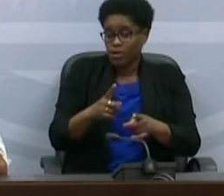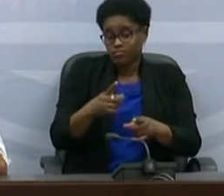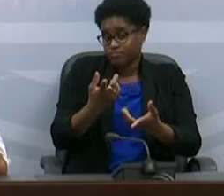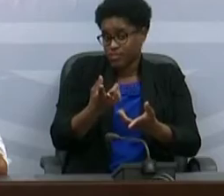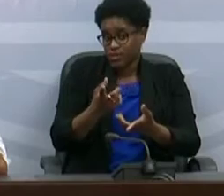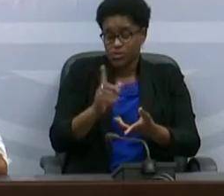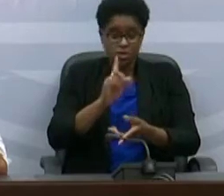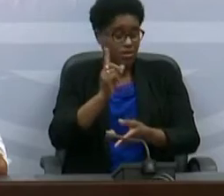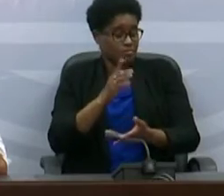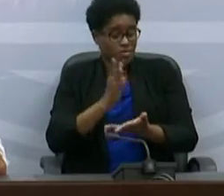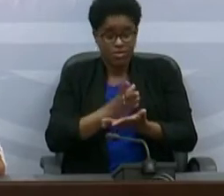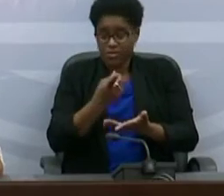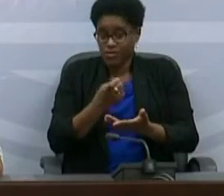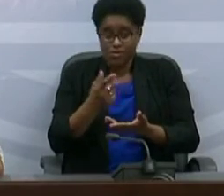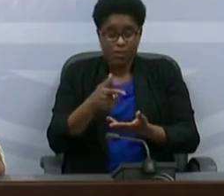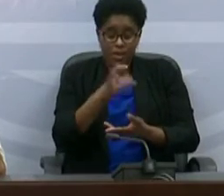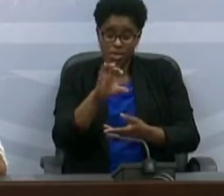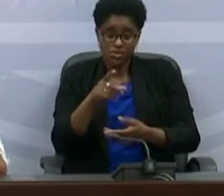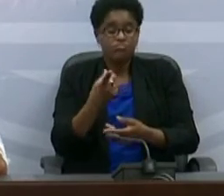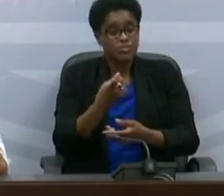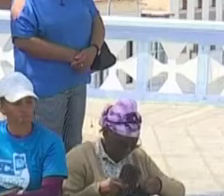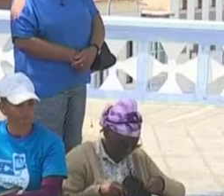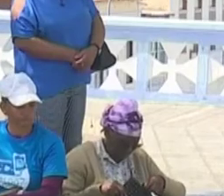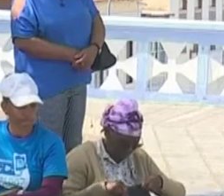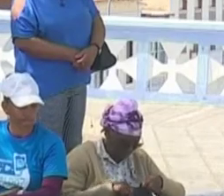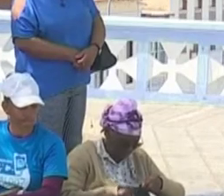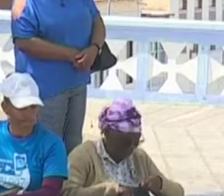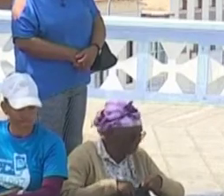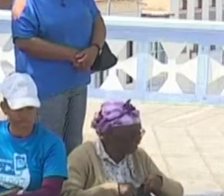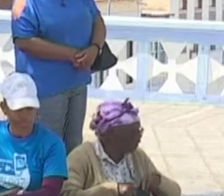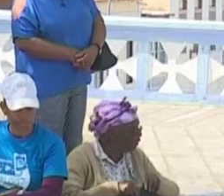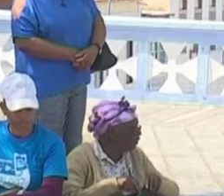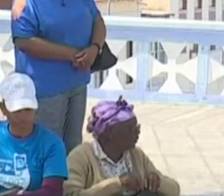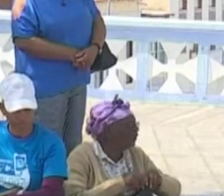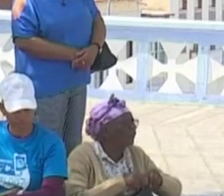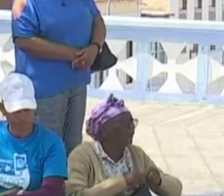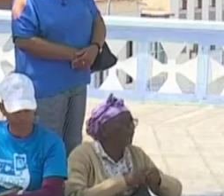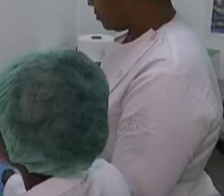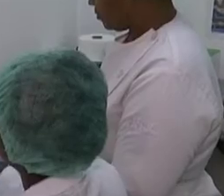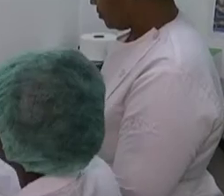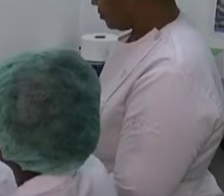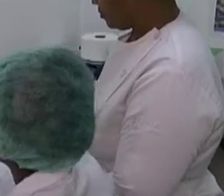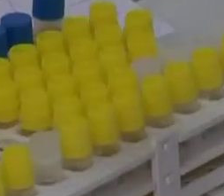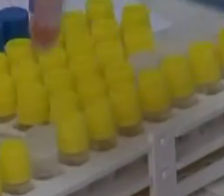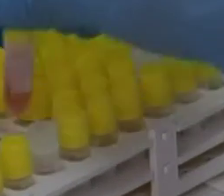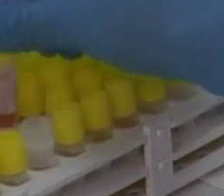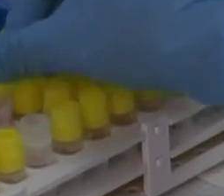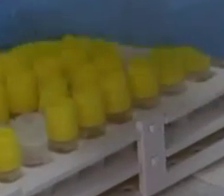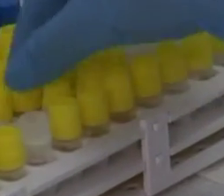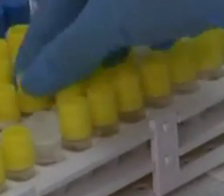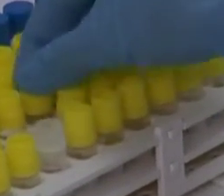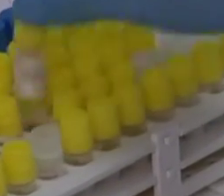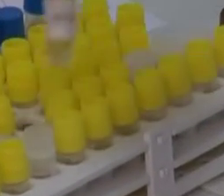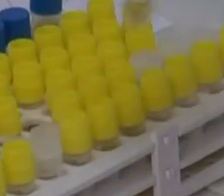do país, depende de vários intervenientes. Os idosos, diabéticos, hipertensos e profissionais de saúde são